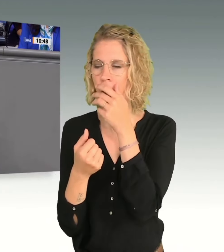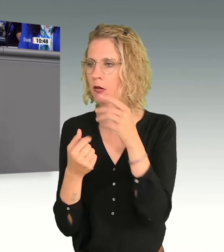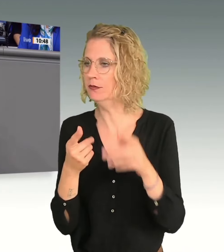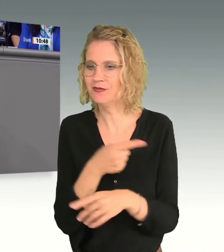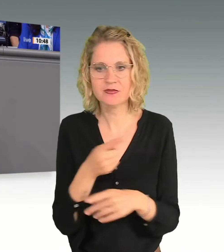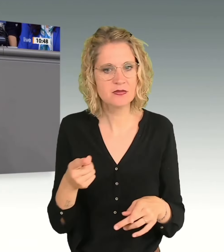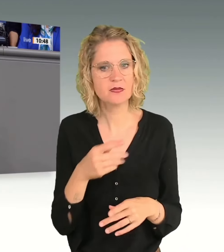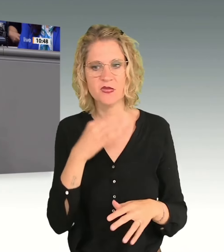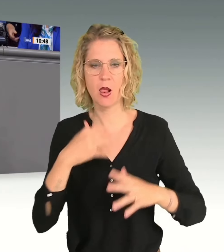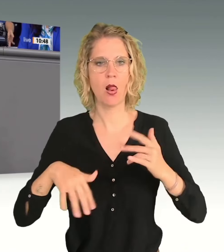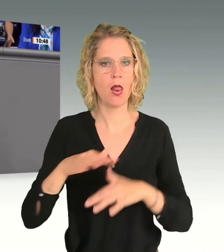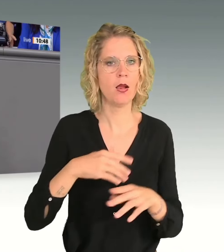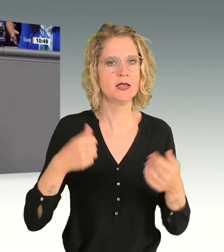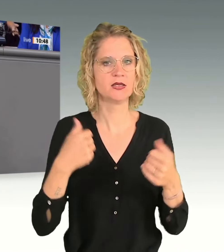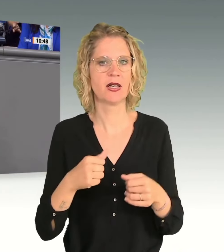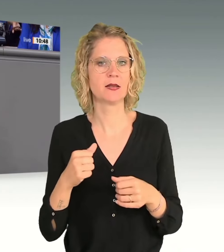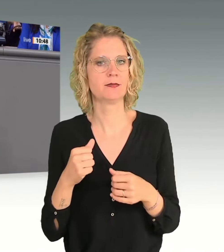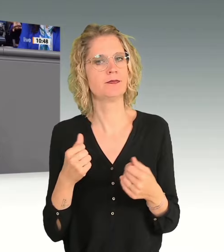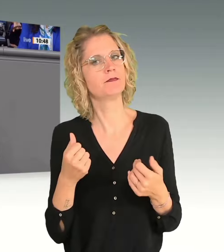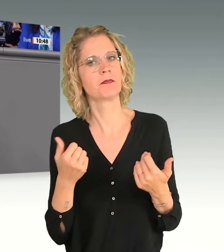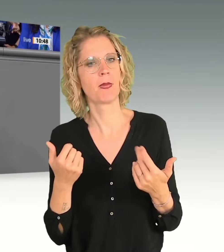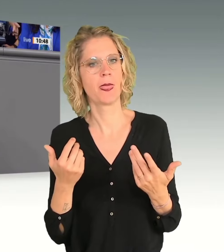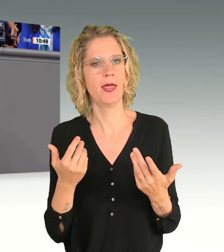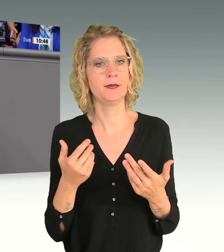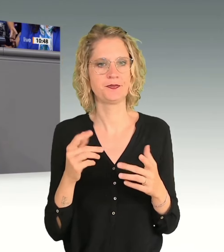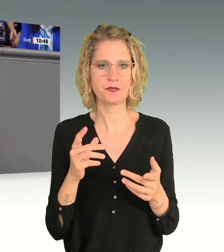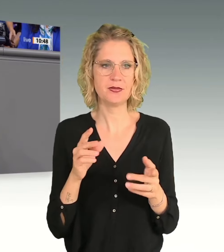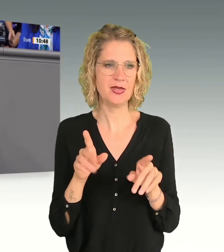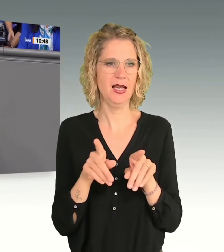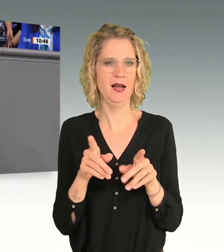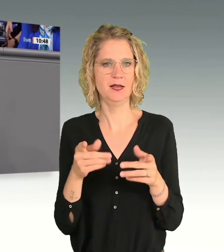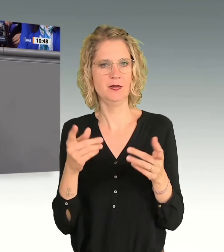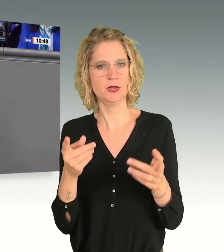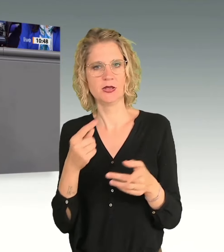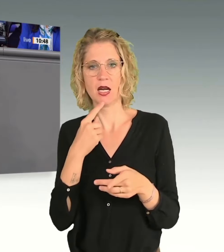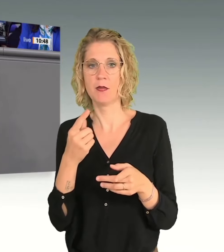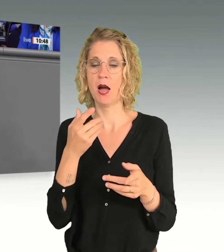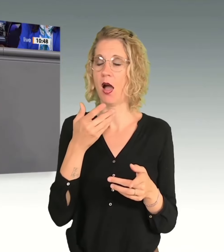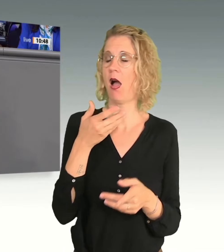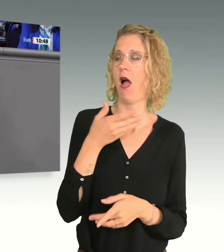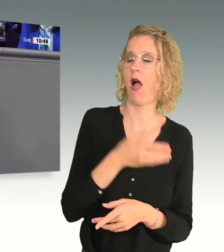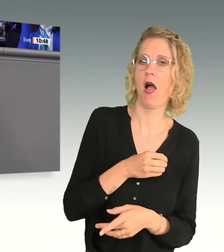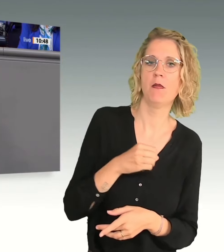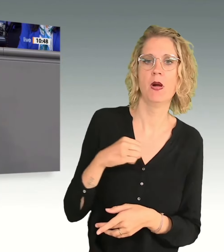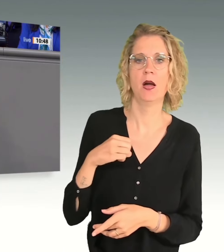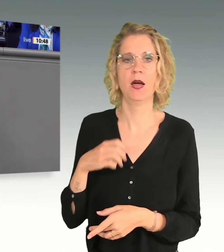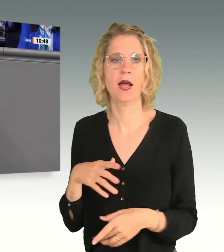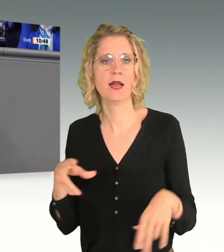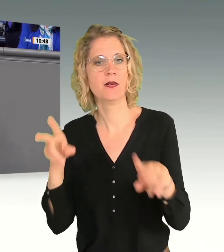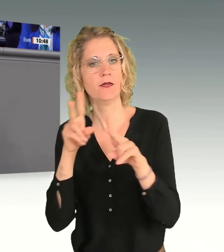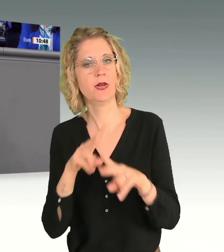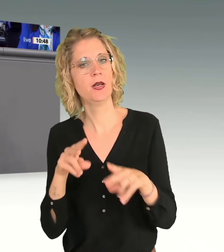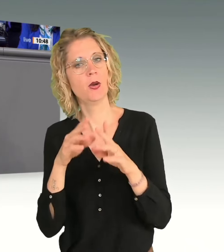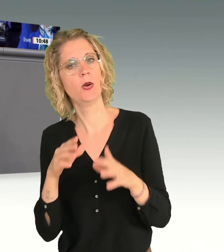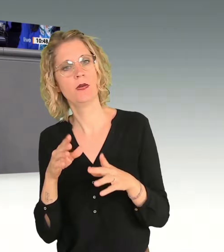Es läuft stets genau andersrum. Da muss es schon mal positiv hervorgehoben werden, wenn aus dem Unionspalast heraus ein paar